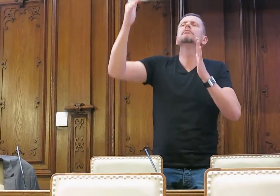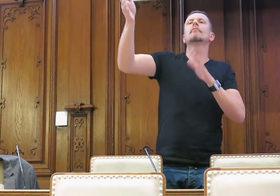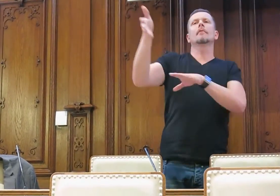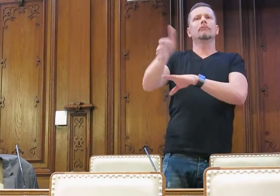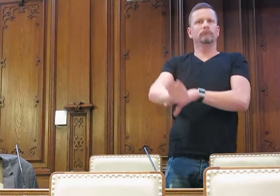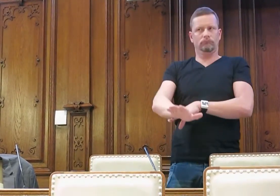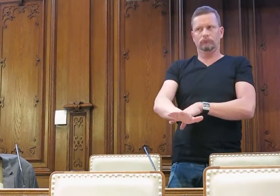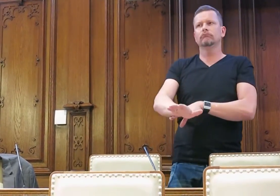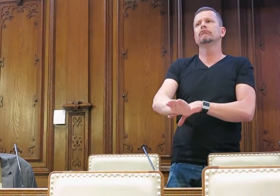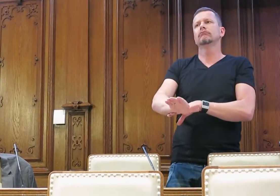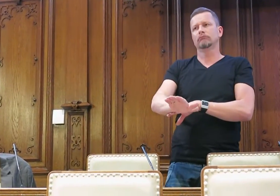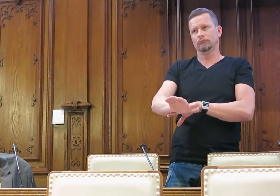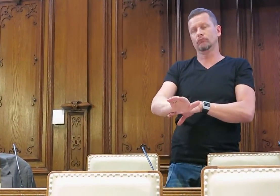und eines Tages verstirbt er.